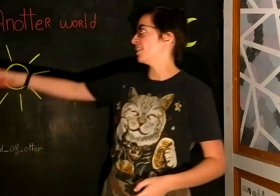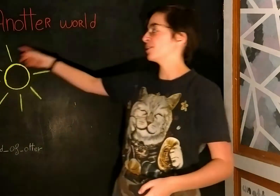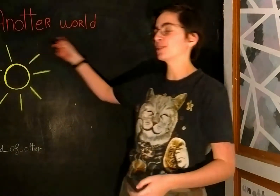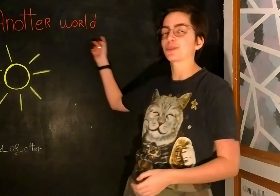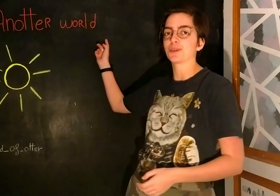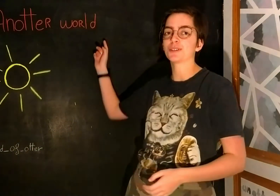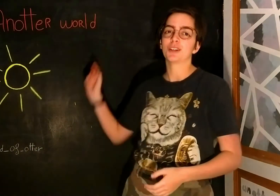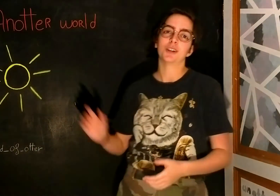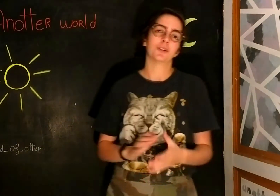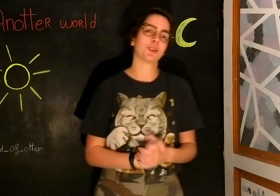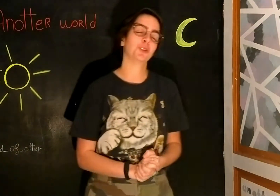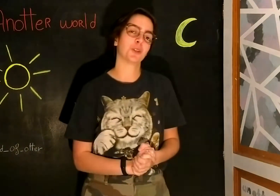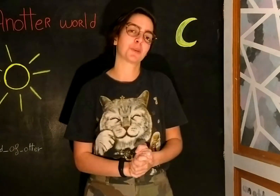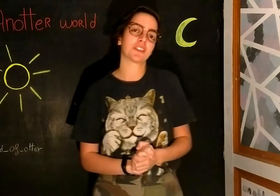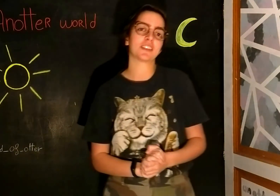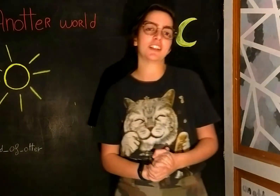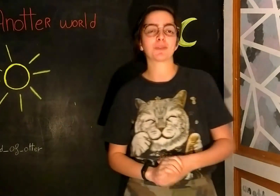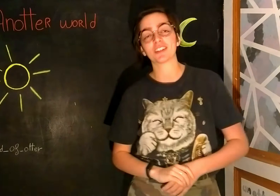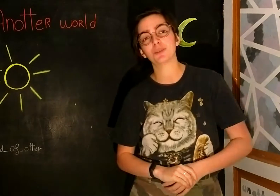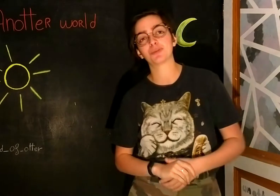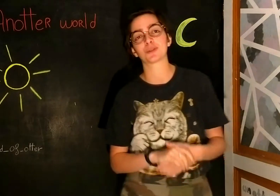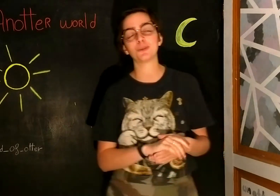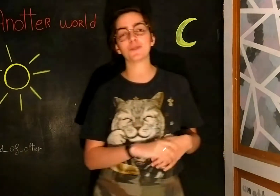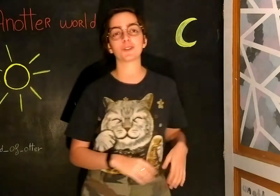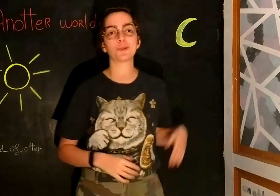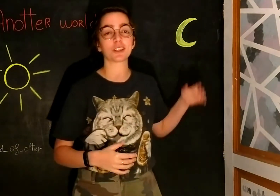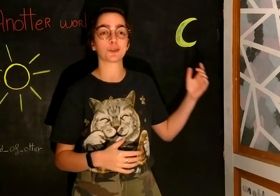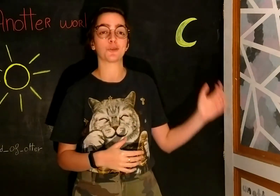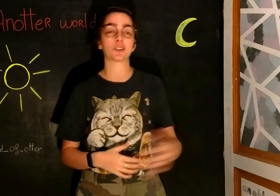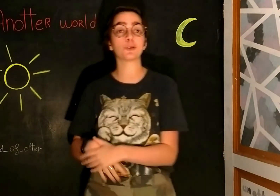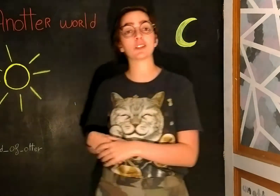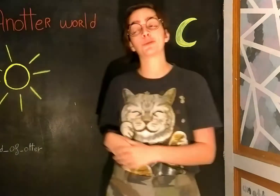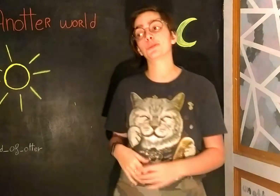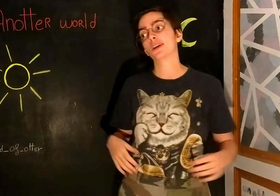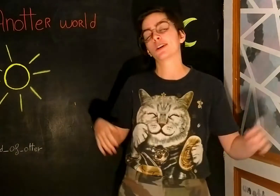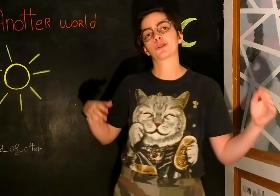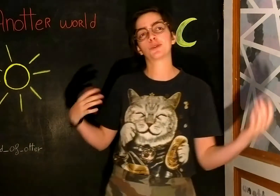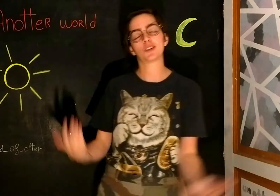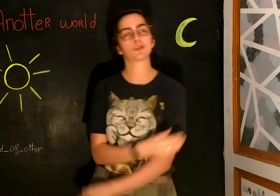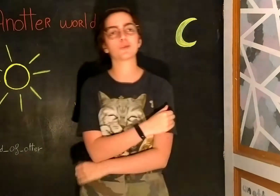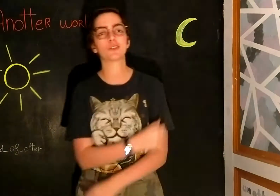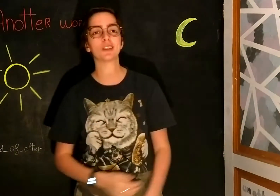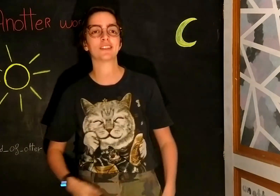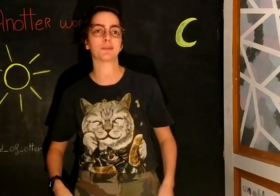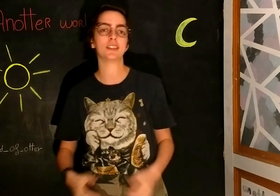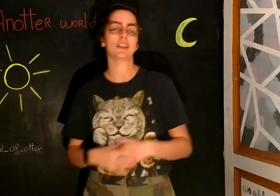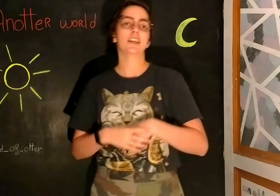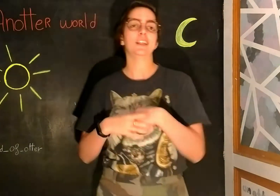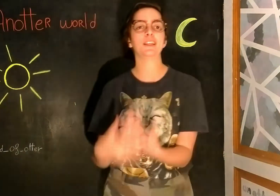A Not In World. Aujourd'hui je vais te présenter les principes pour 2022, qu'est-ce que tu vas retrouver dessus, comment on va se retrouver tous les samedis et